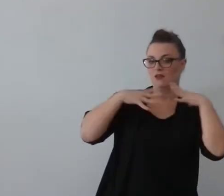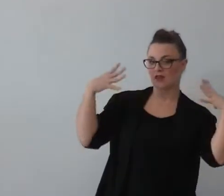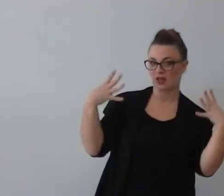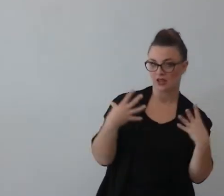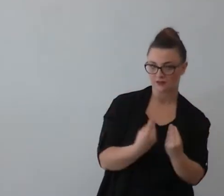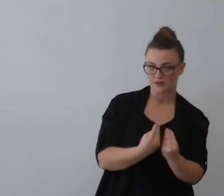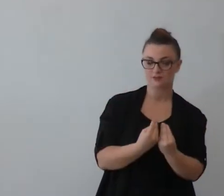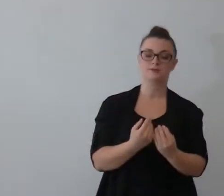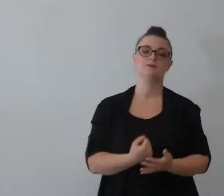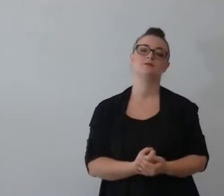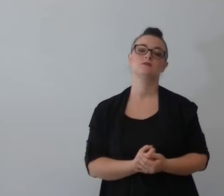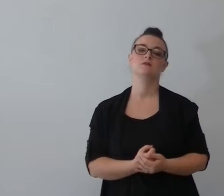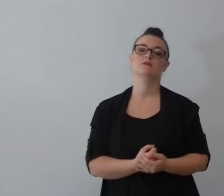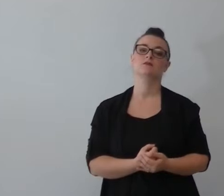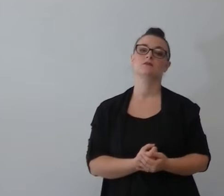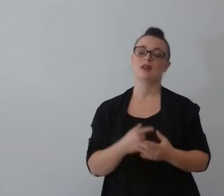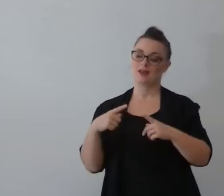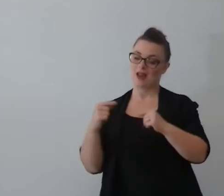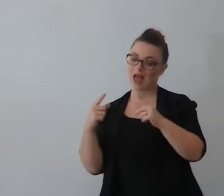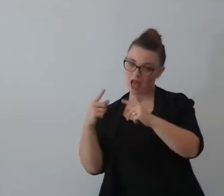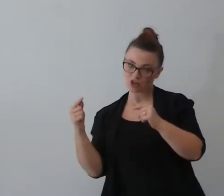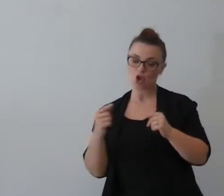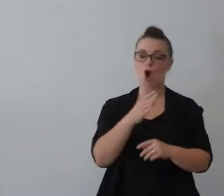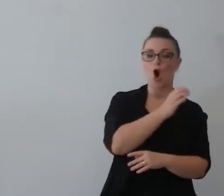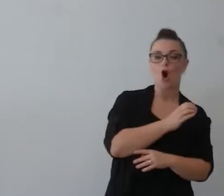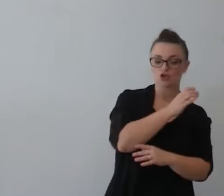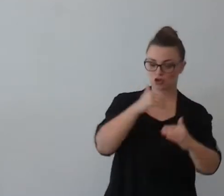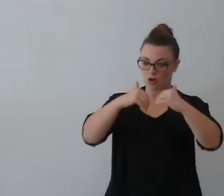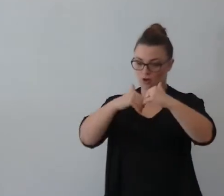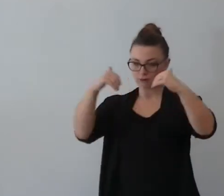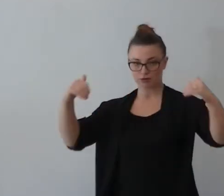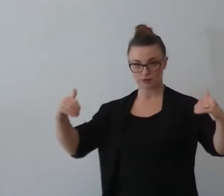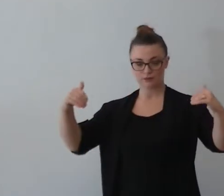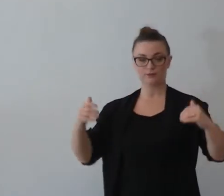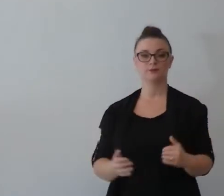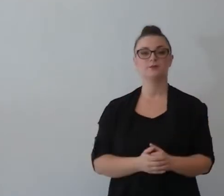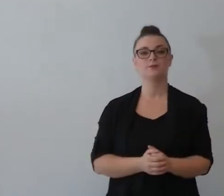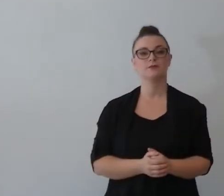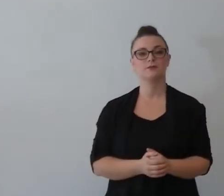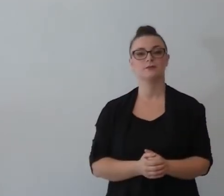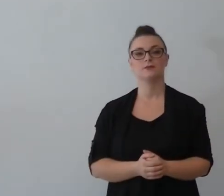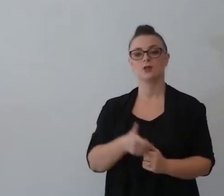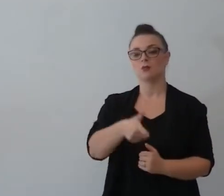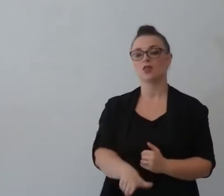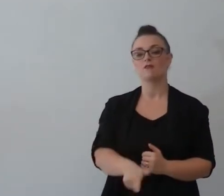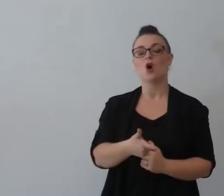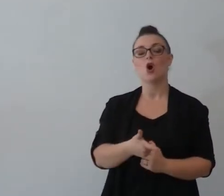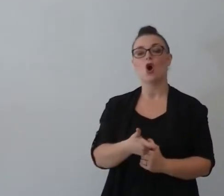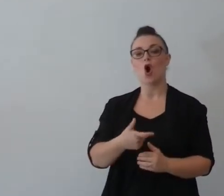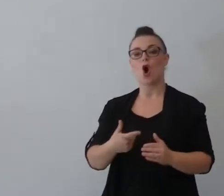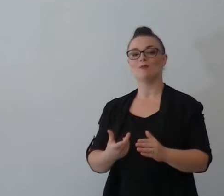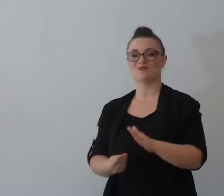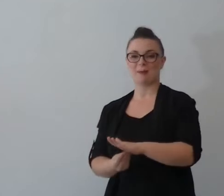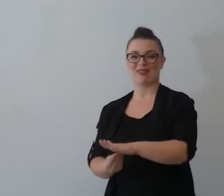si divideva il grano di onzo in pratica i operai vengono pagati il grano il di onzo